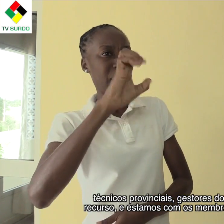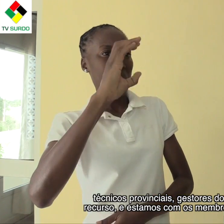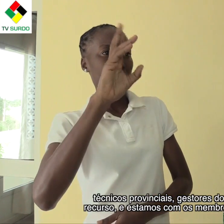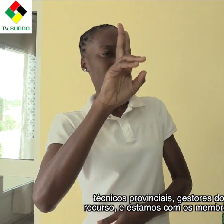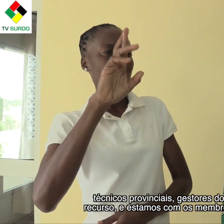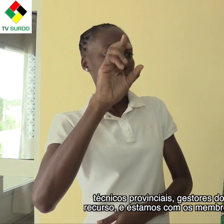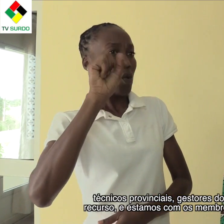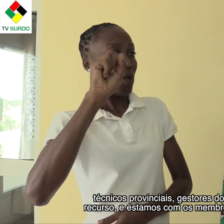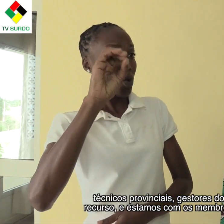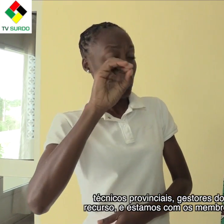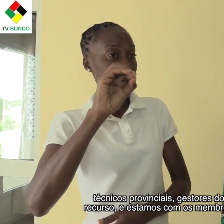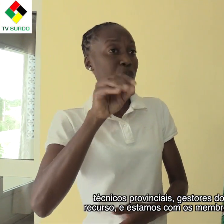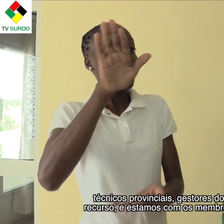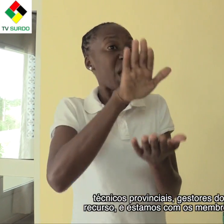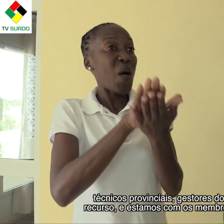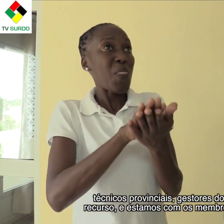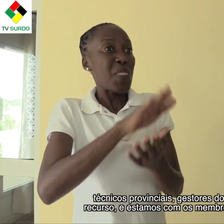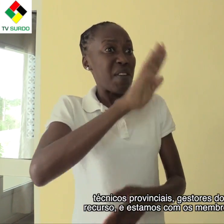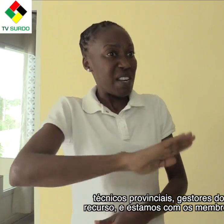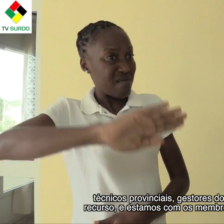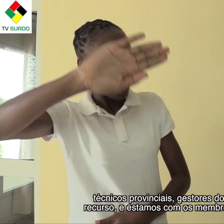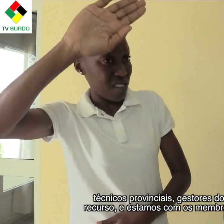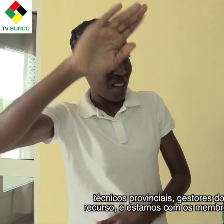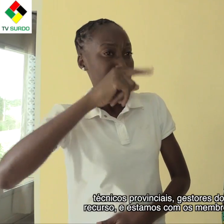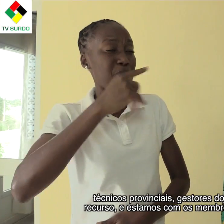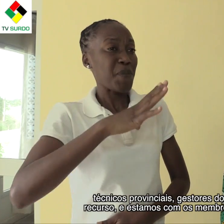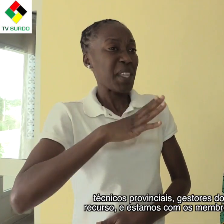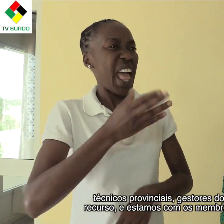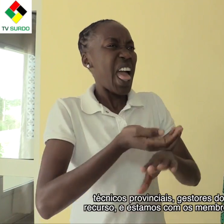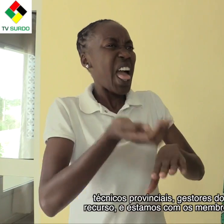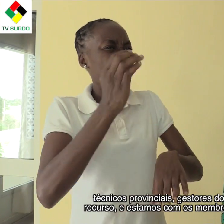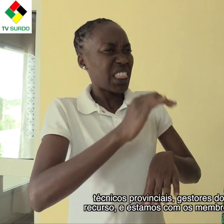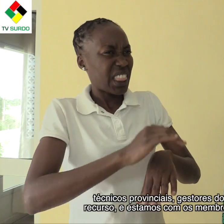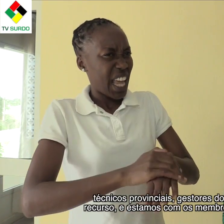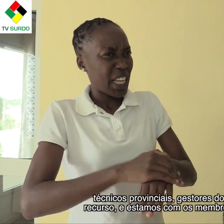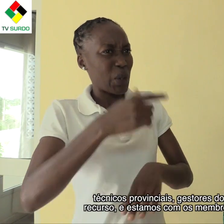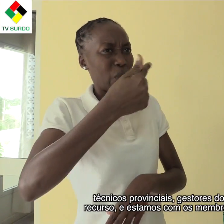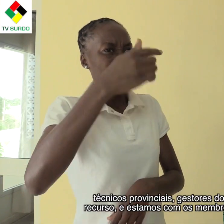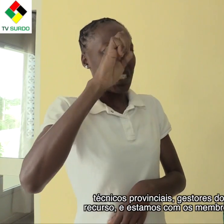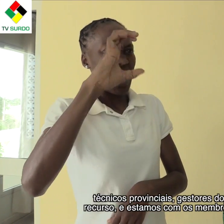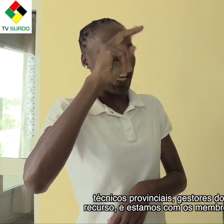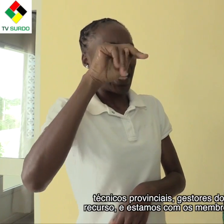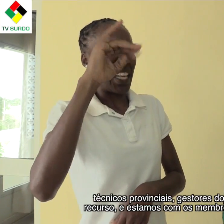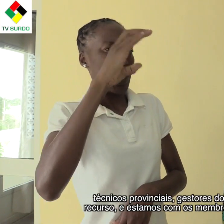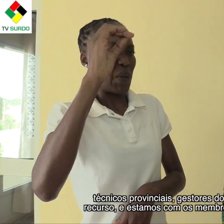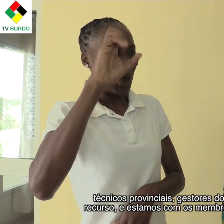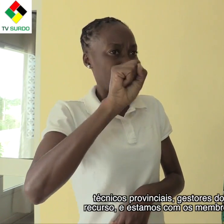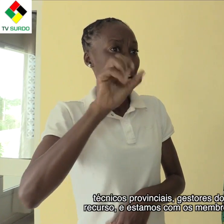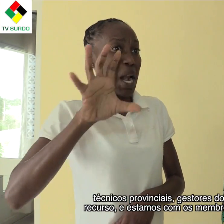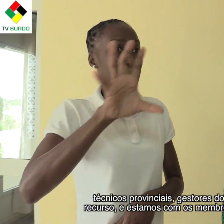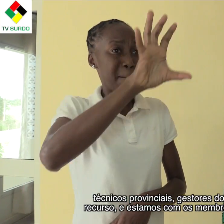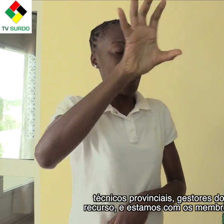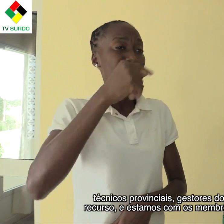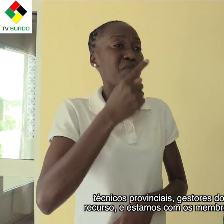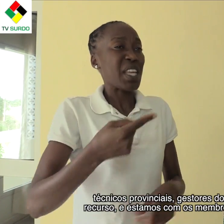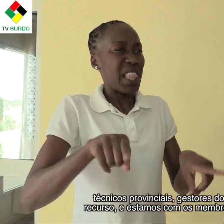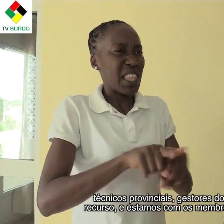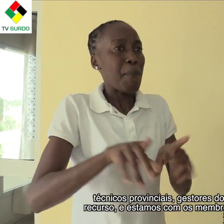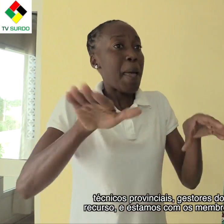regional e temos também técnicos a níveis provinciais. E estamos também com os próprios membros da Azumo que estão